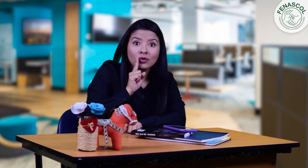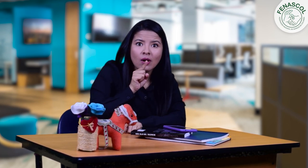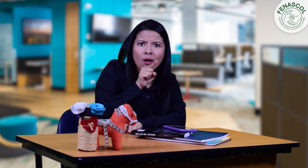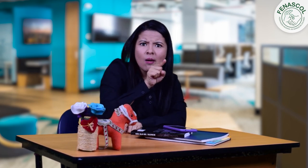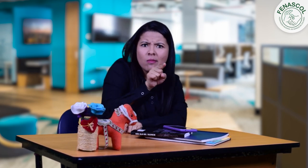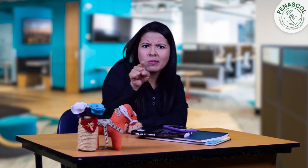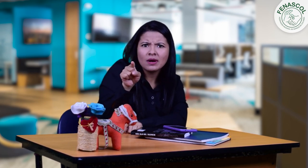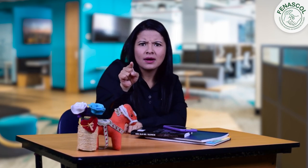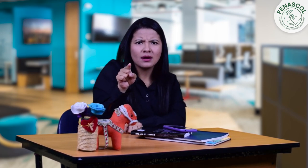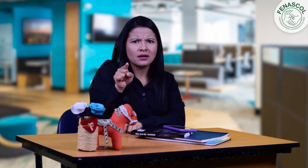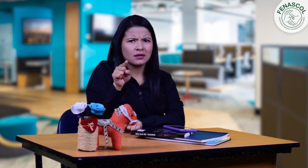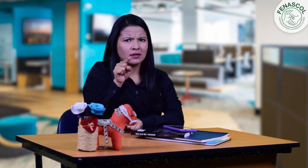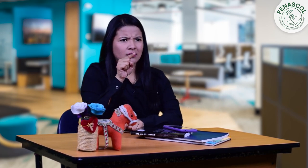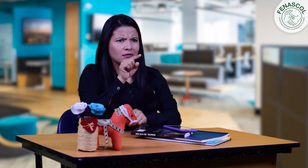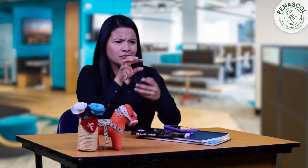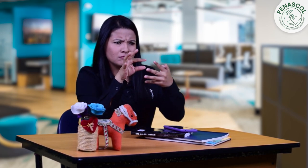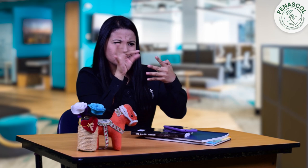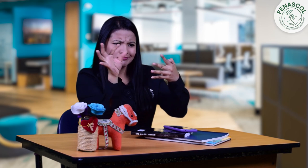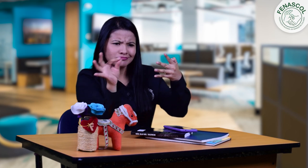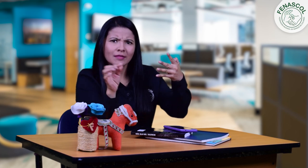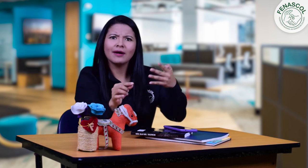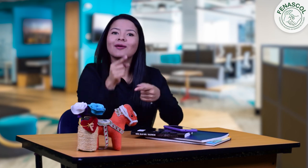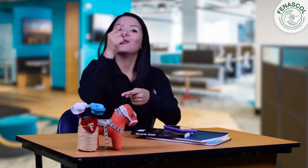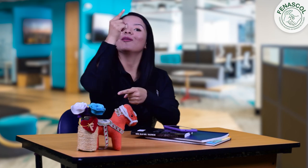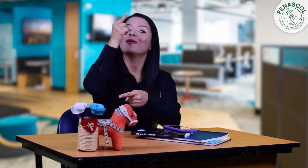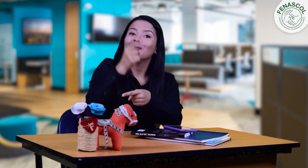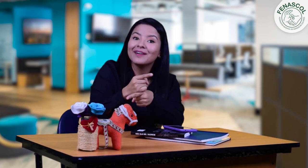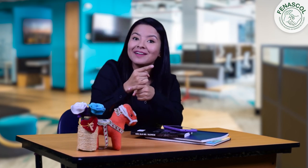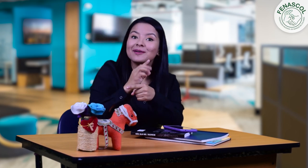Algunas de las personas sordas seleccionaron la respuesta correcta, la B.